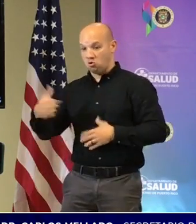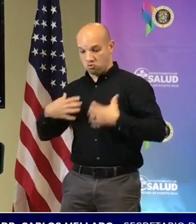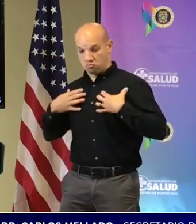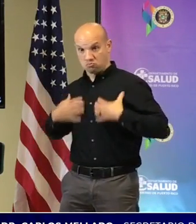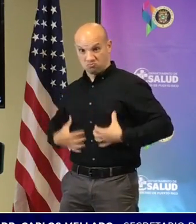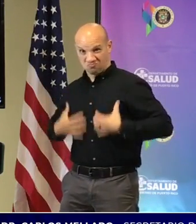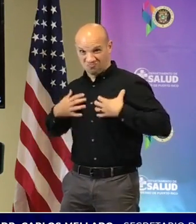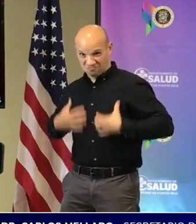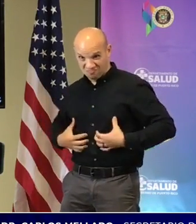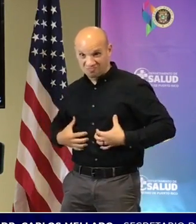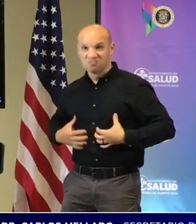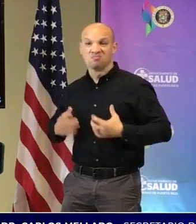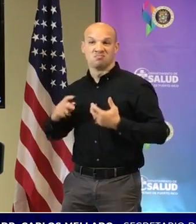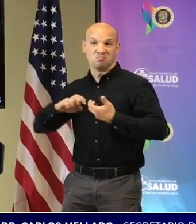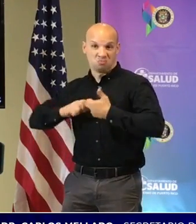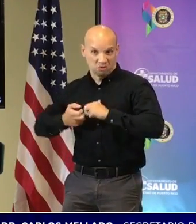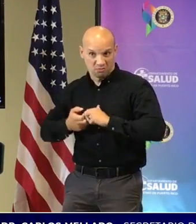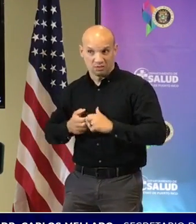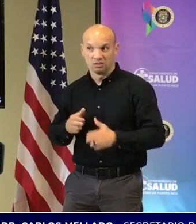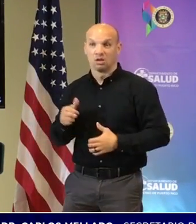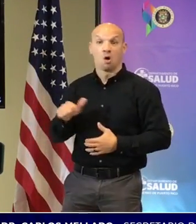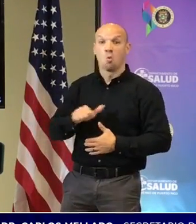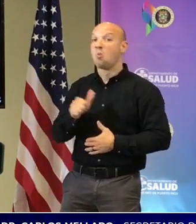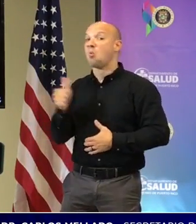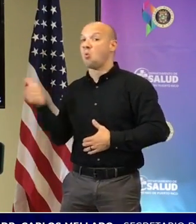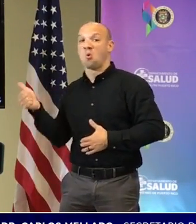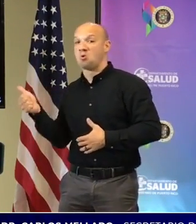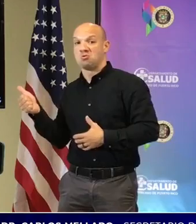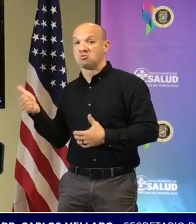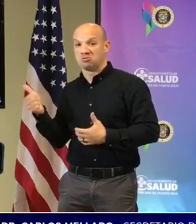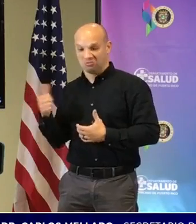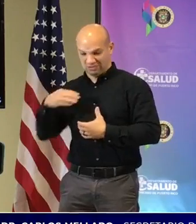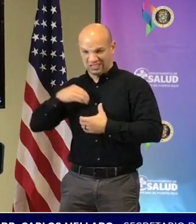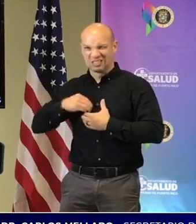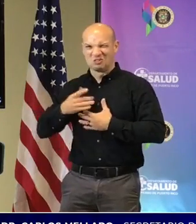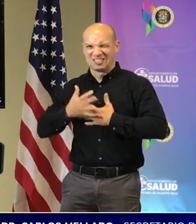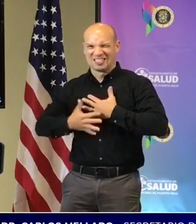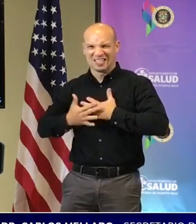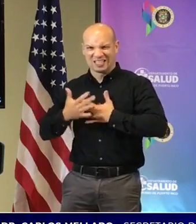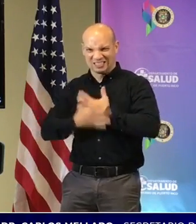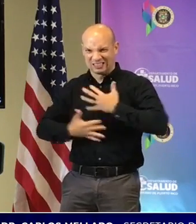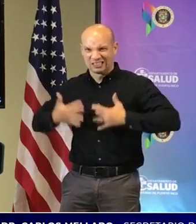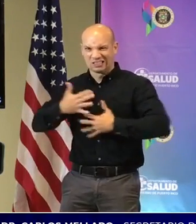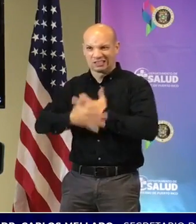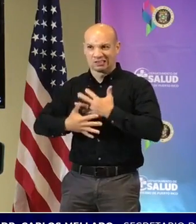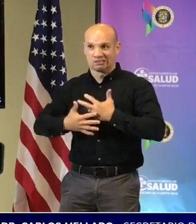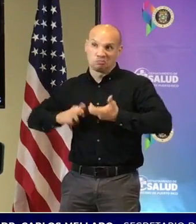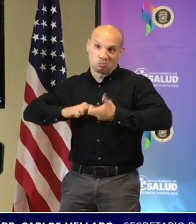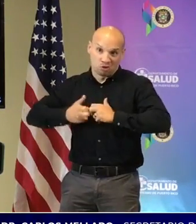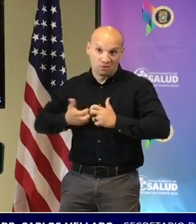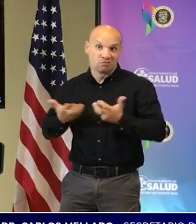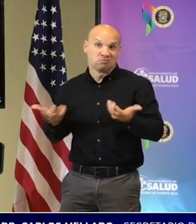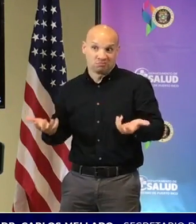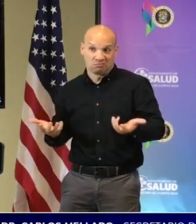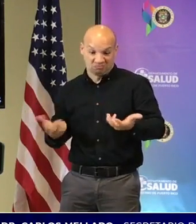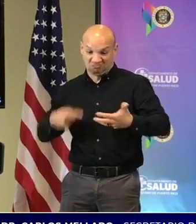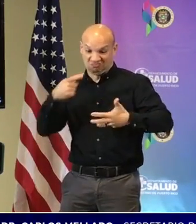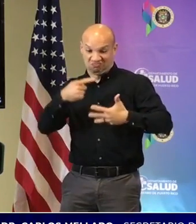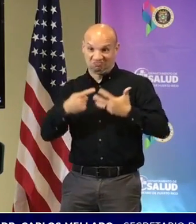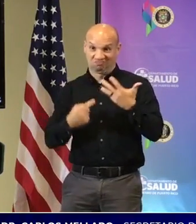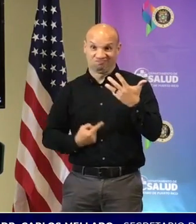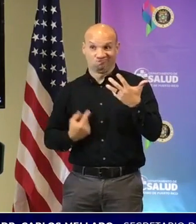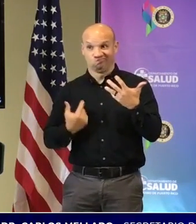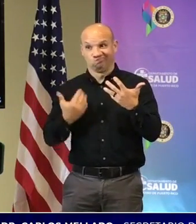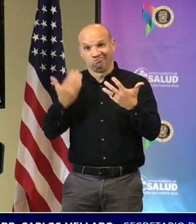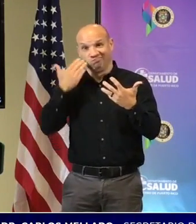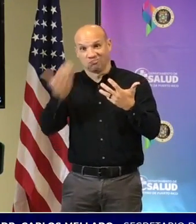pacientes que han tenido alteraciones a nivel vascular. O que son muchas cosas que todavía no conocemos porque hay que recordar que el